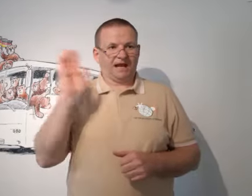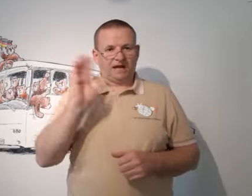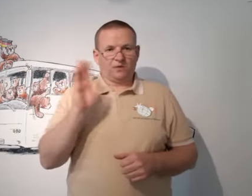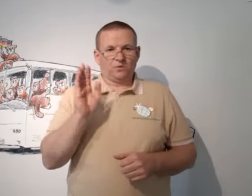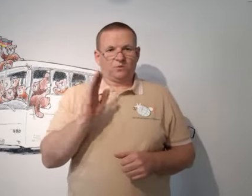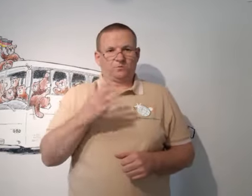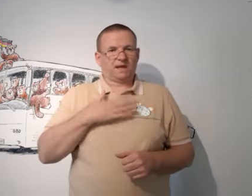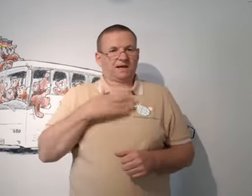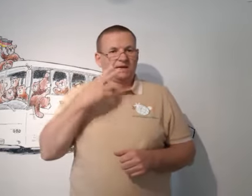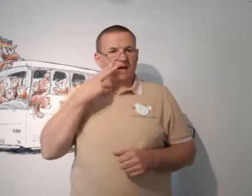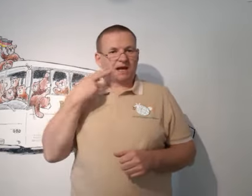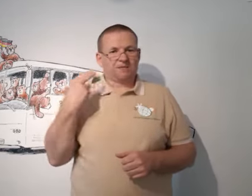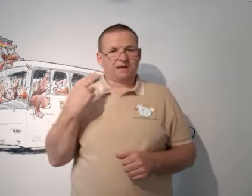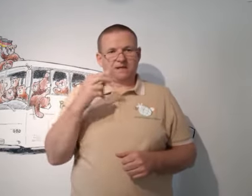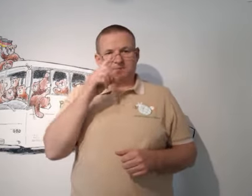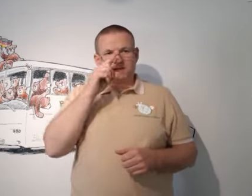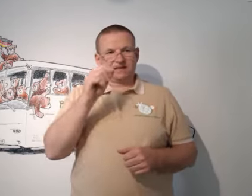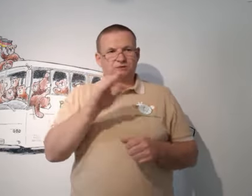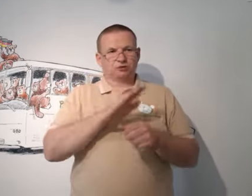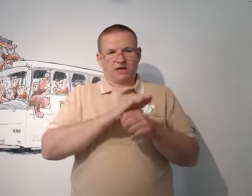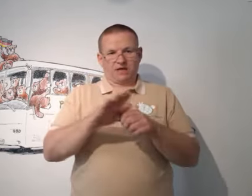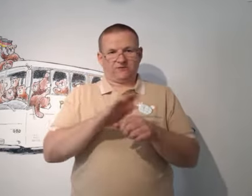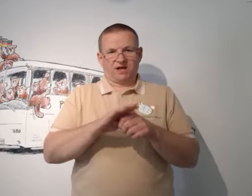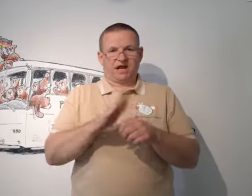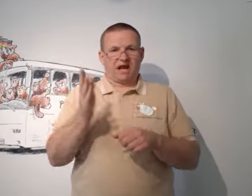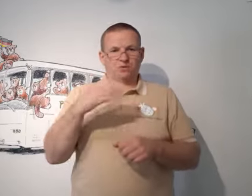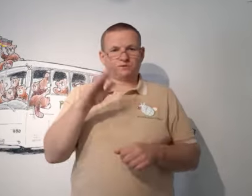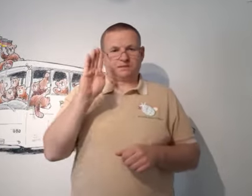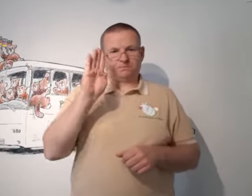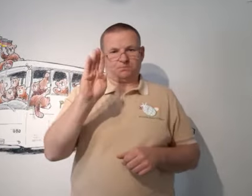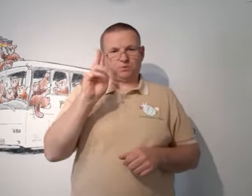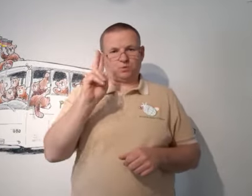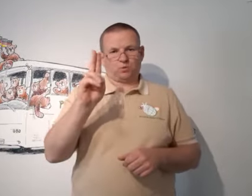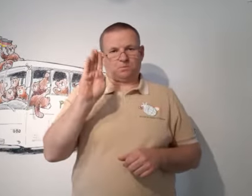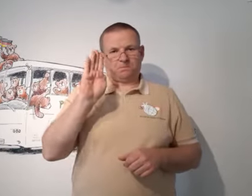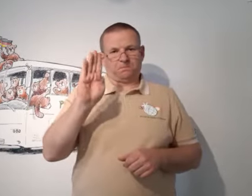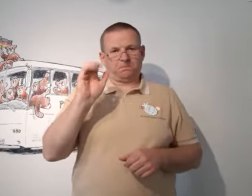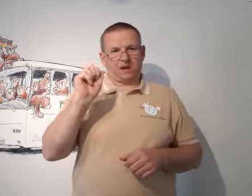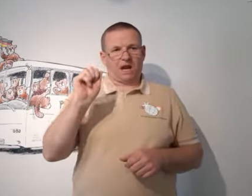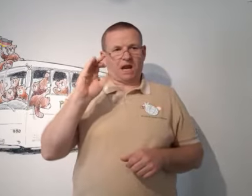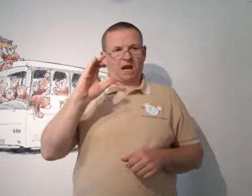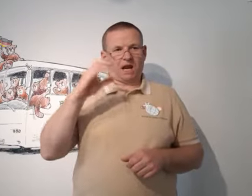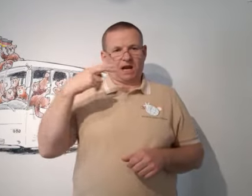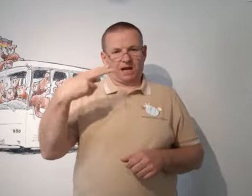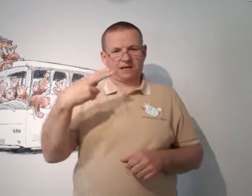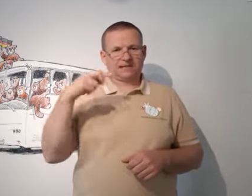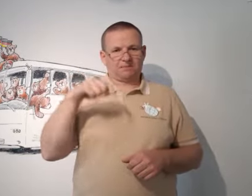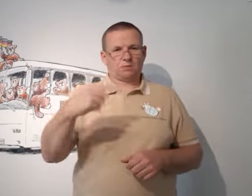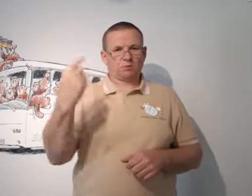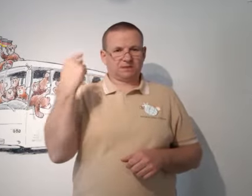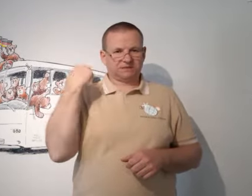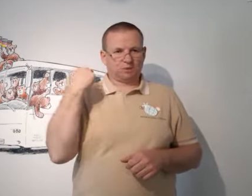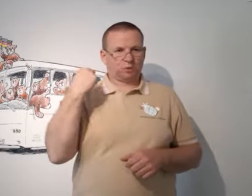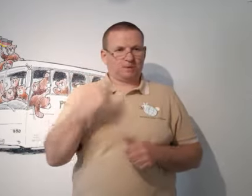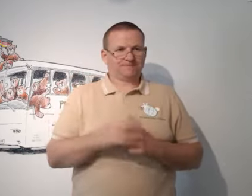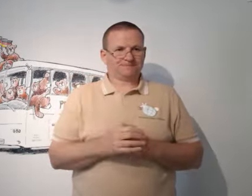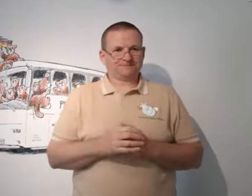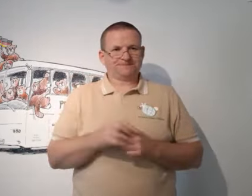Hallo, mein Name ist Peter Scheifele. Ich komme aus Bubach im Hunsrück.